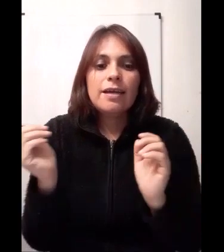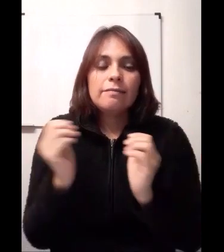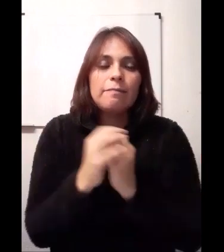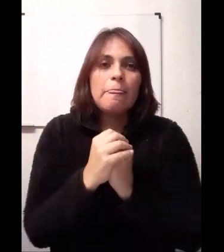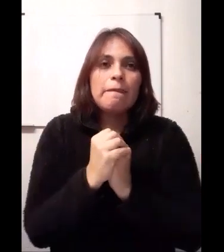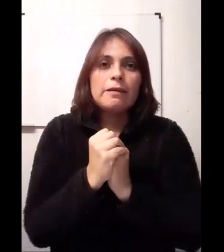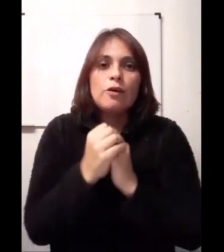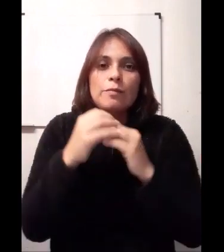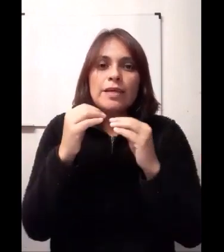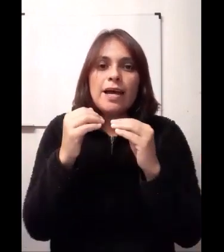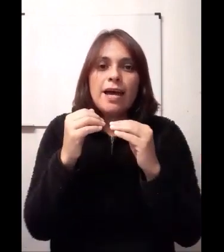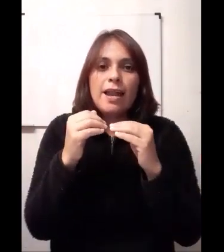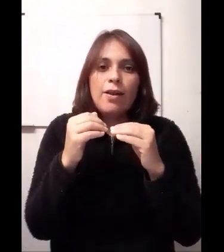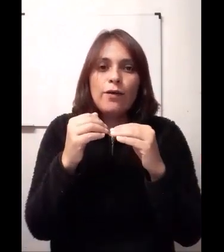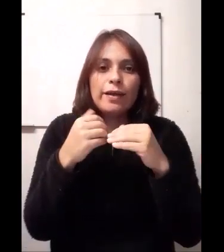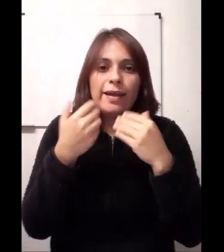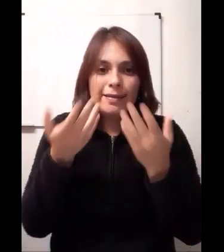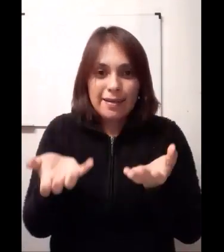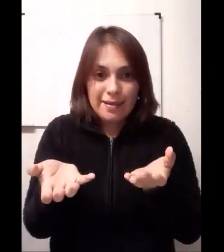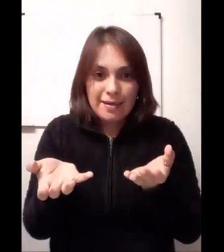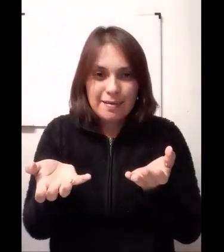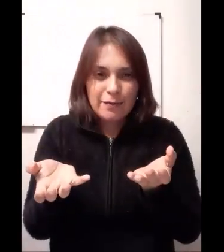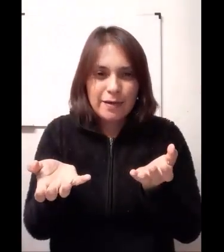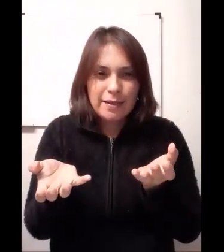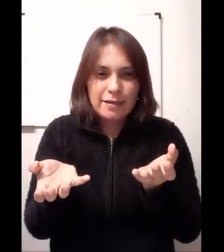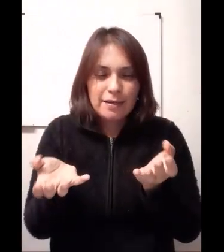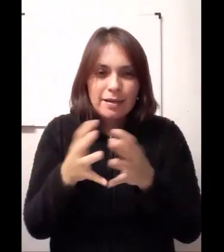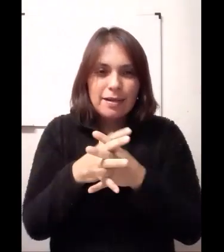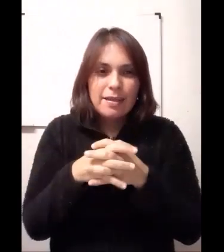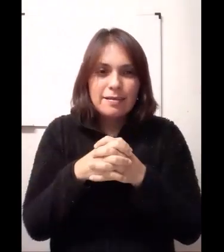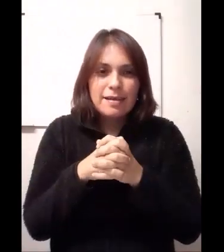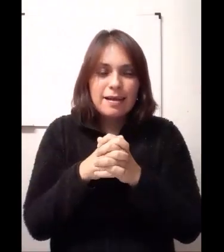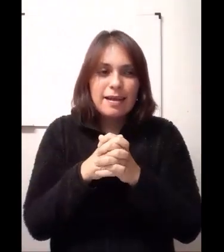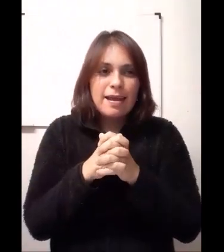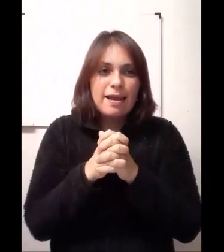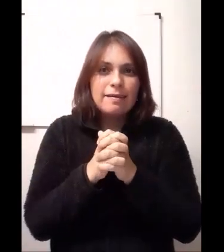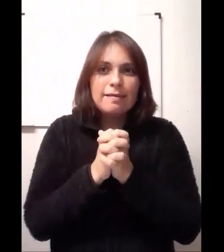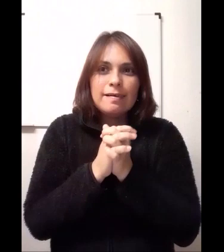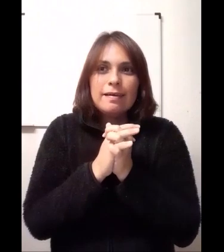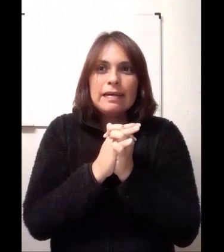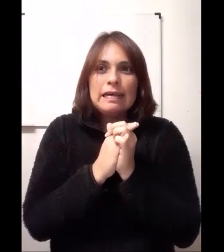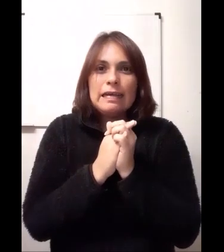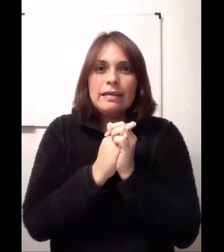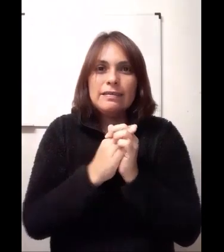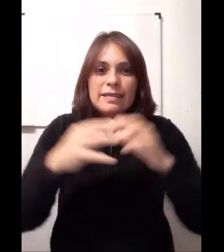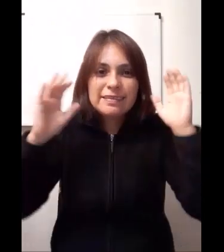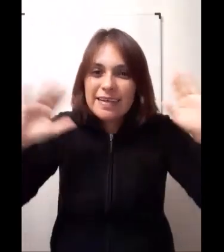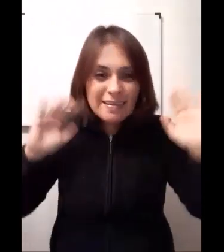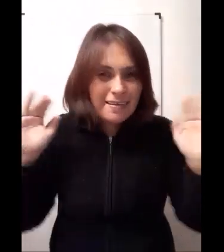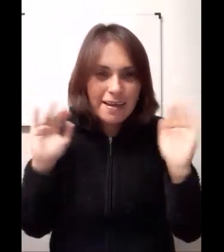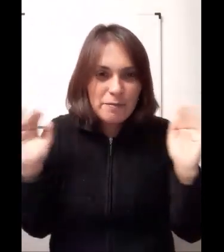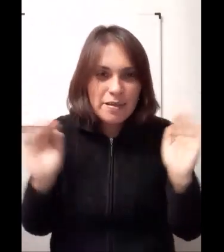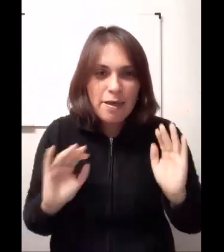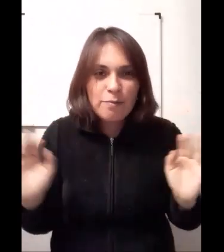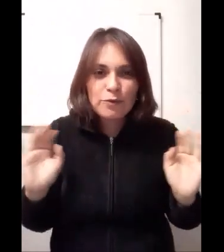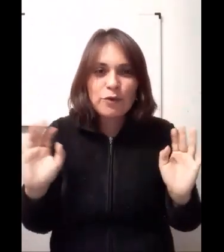comía lo que él quería, ¿se acuerdan? Que decía que Lalo casi era envidiado por sus